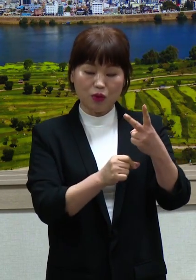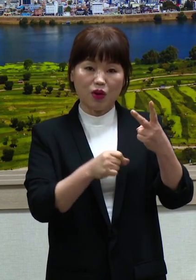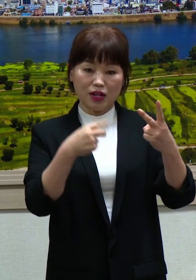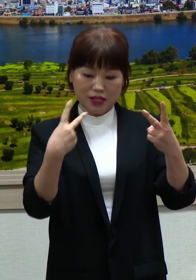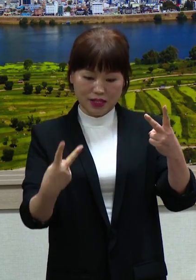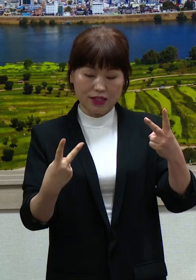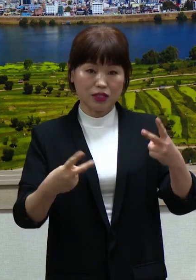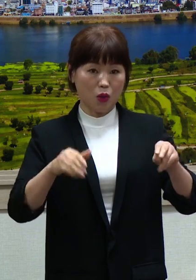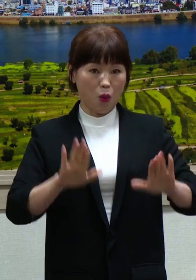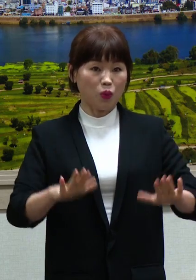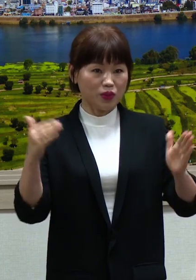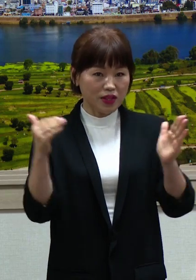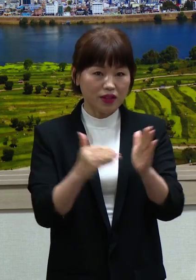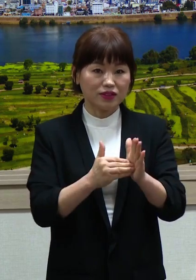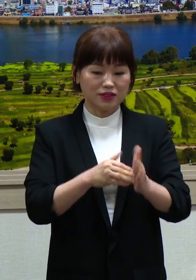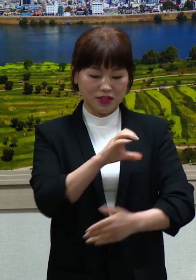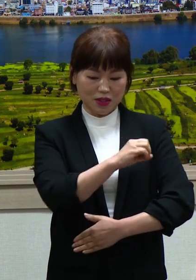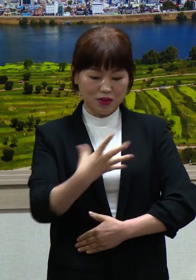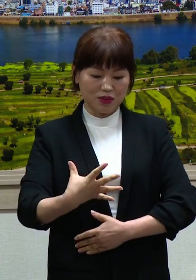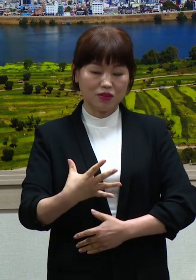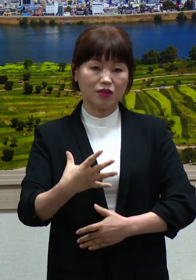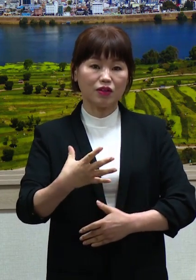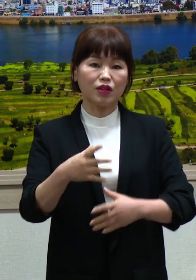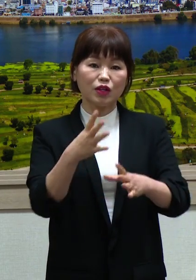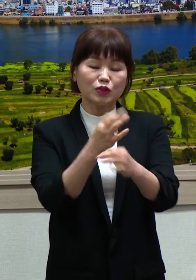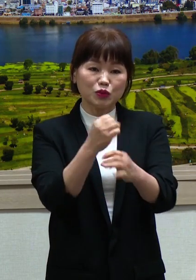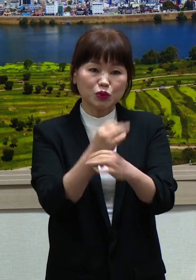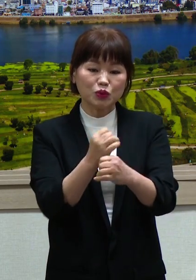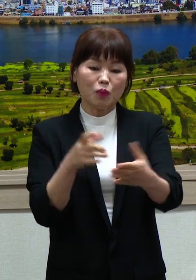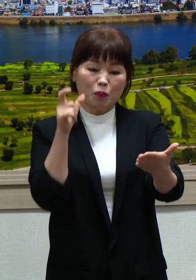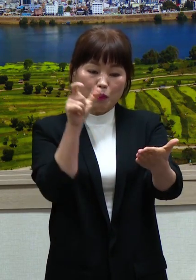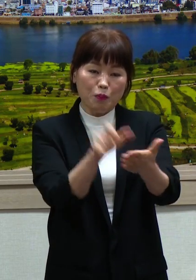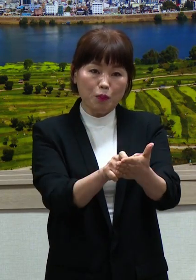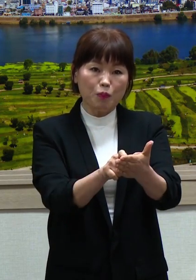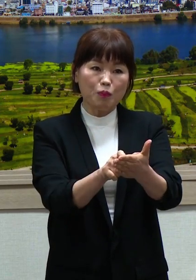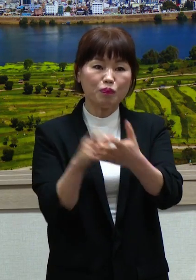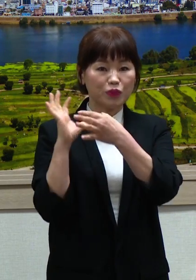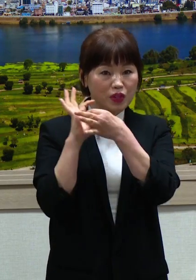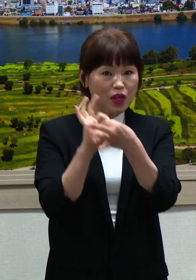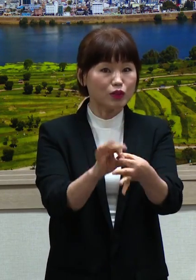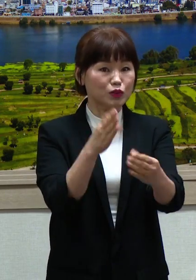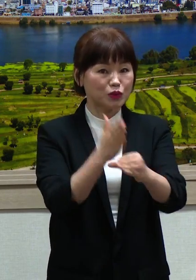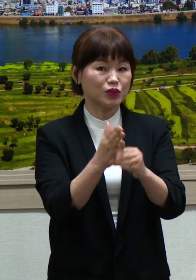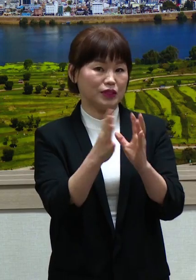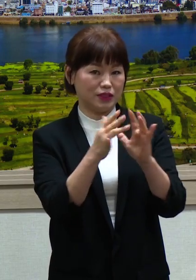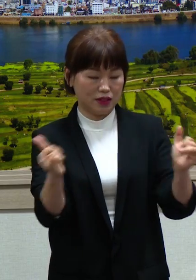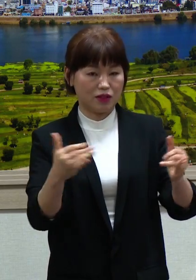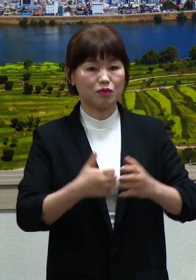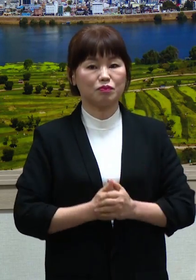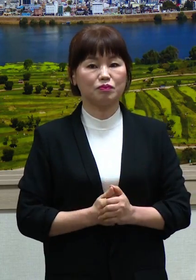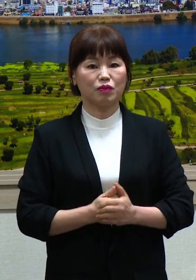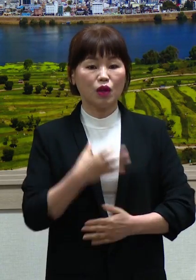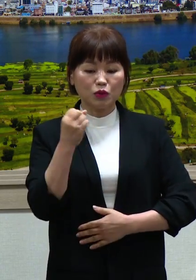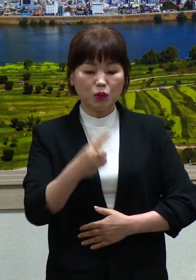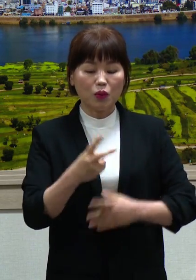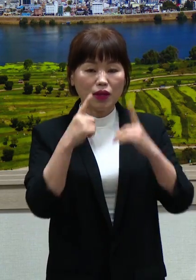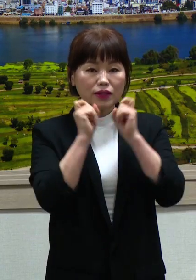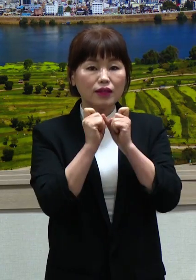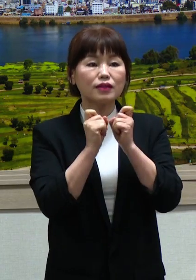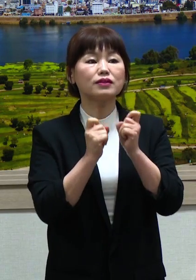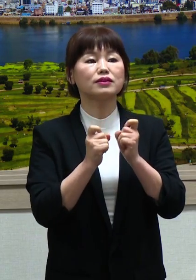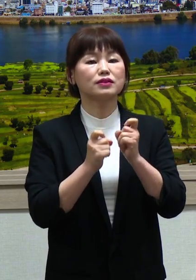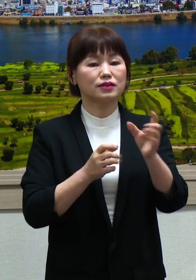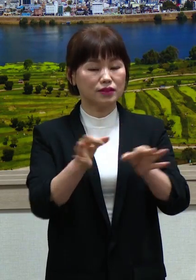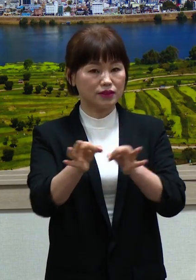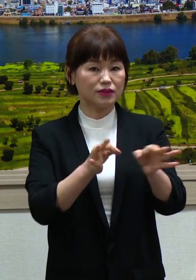기준으로 양평문에 등록된 업체 및 개인이며 세부적인 지급 계획은